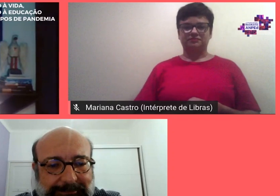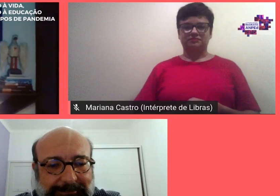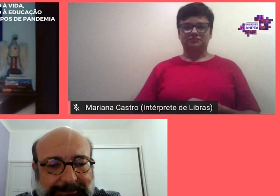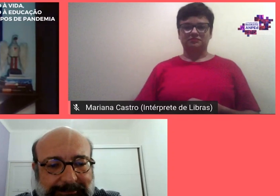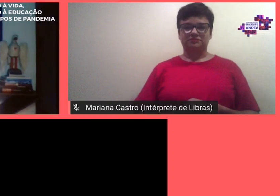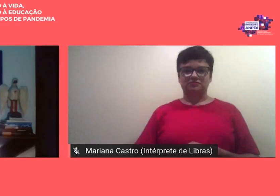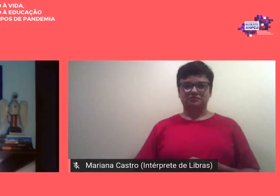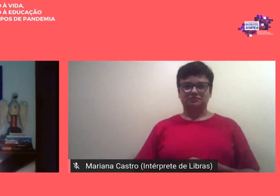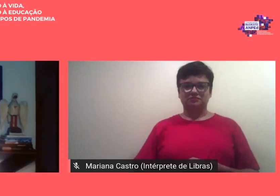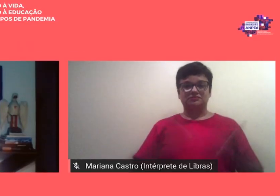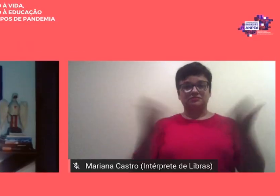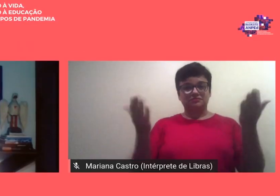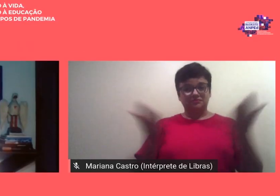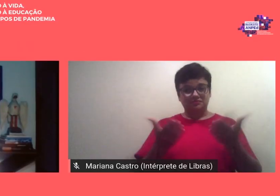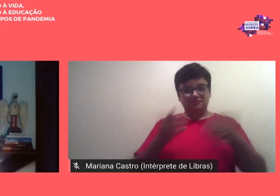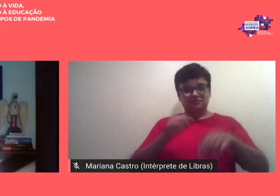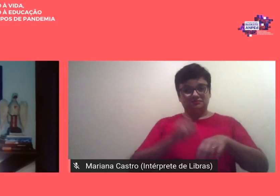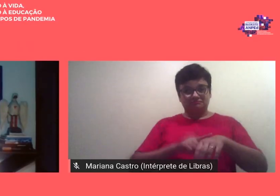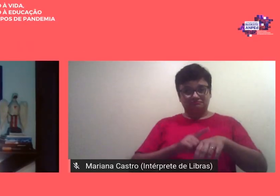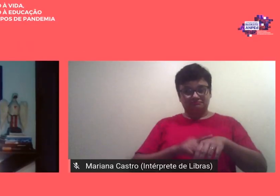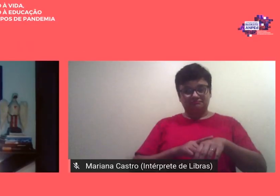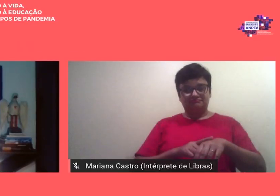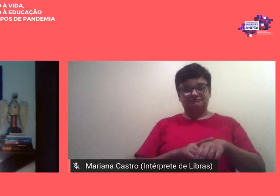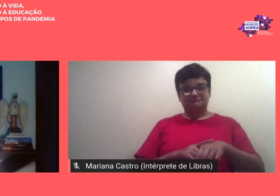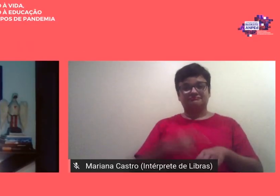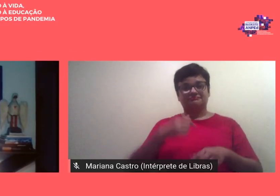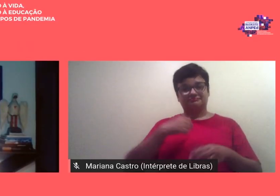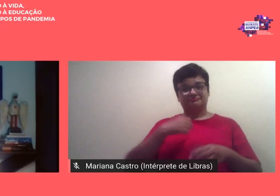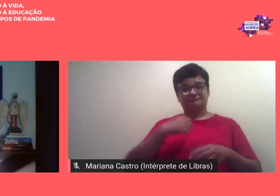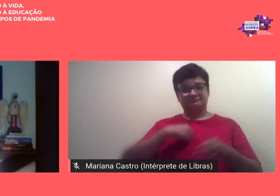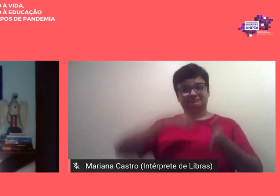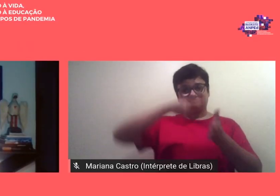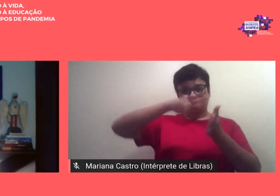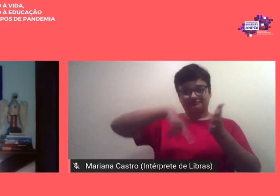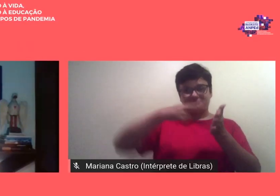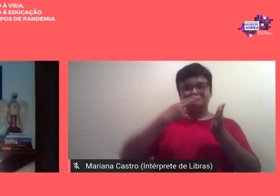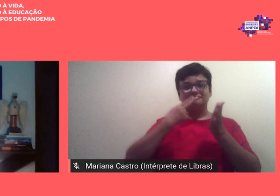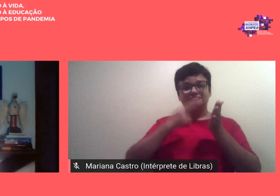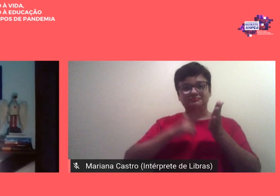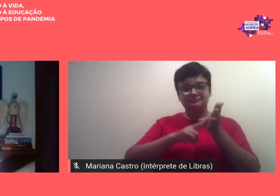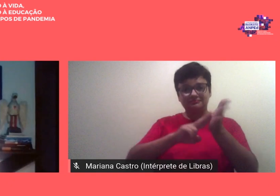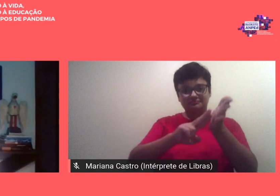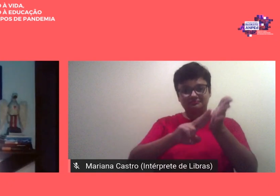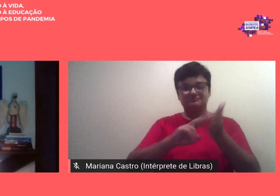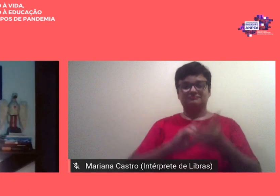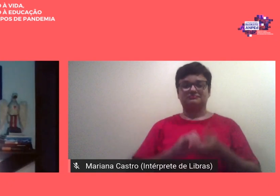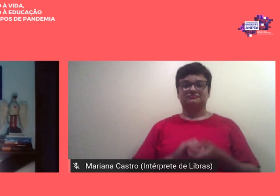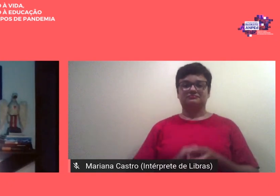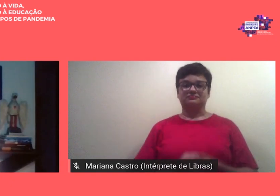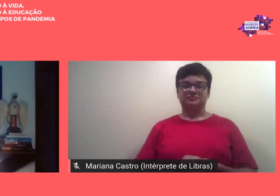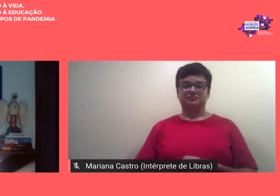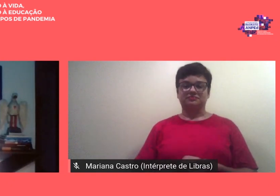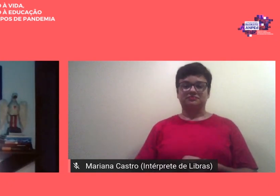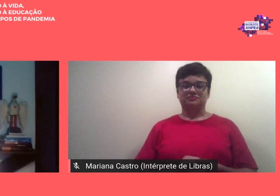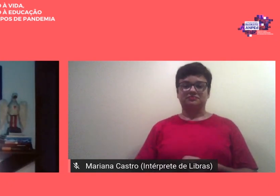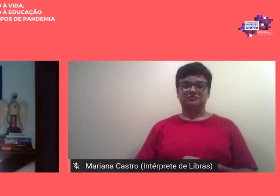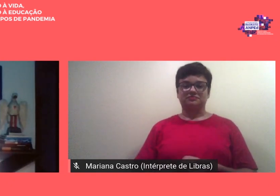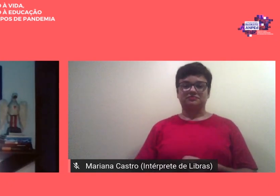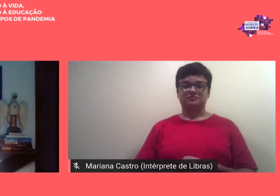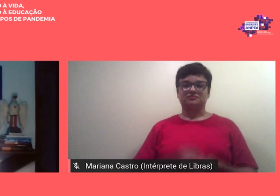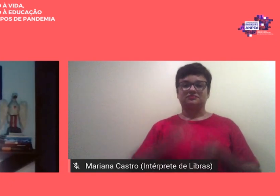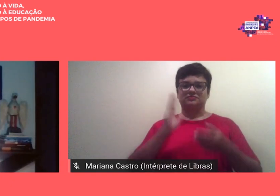neste momento me cabe ler a carta do Rio que passou por